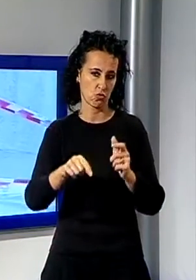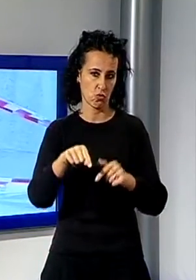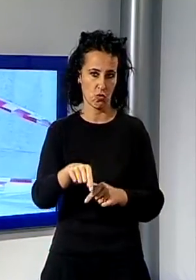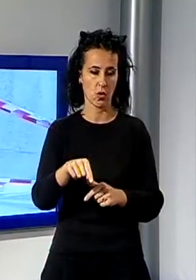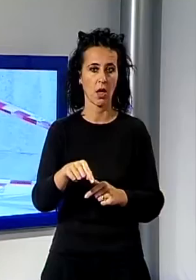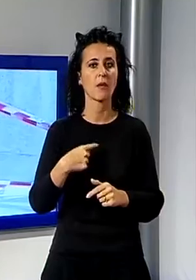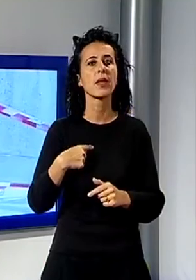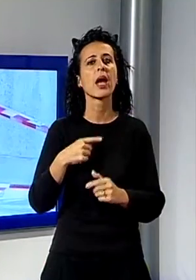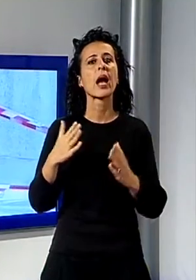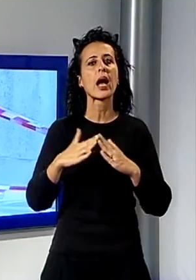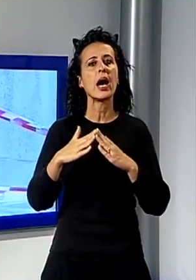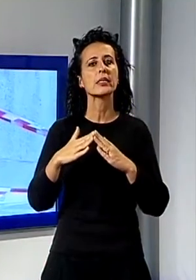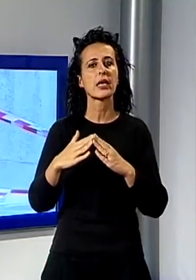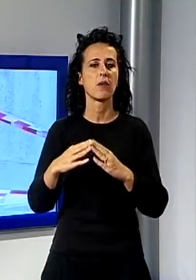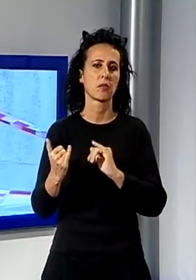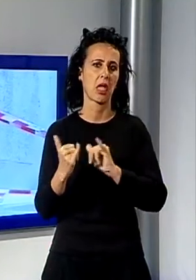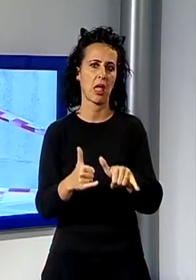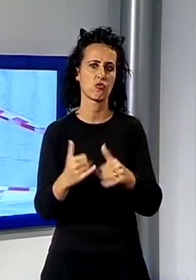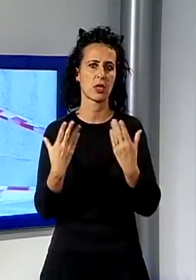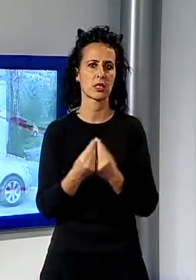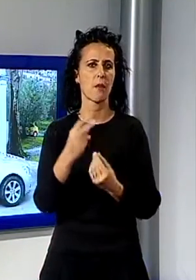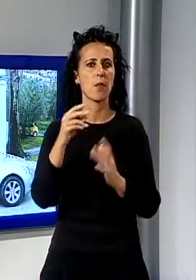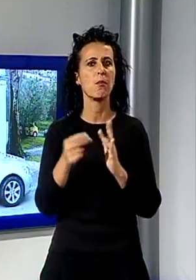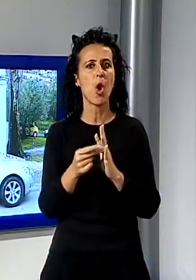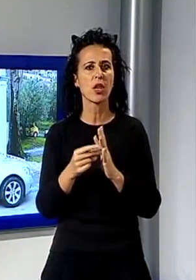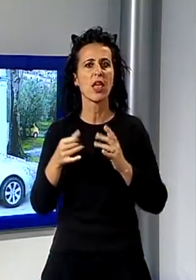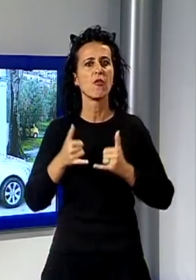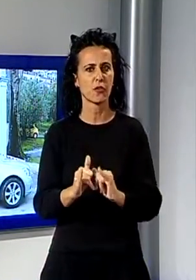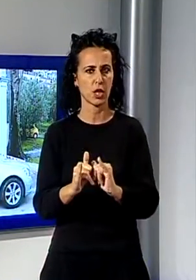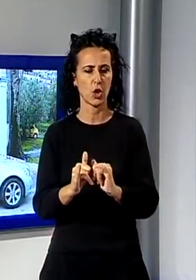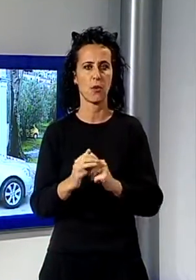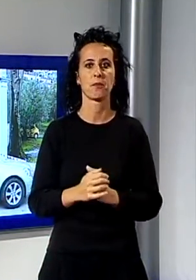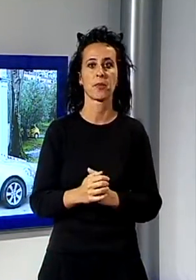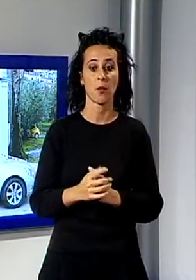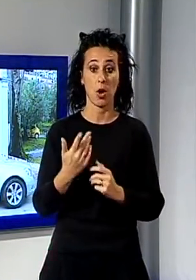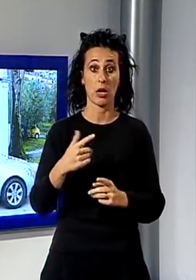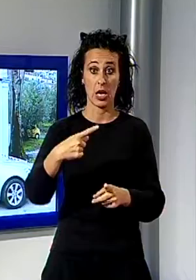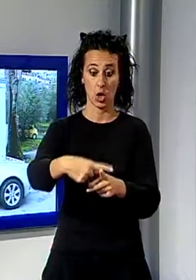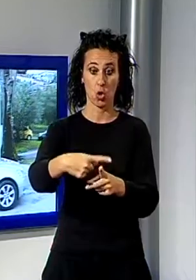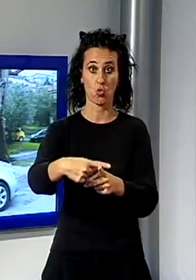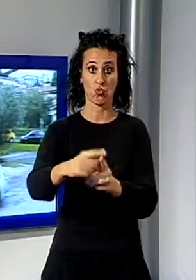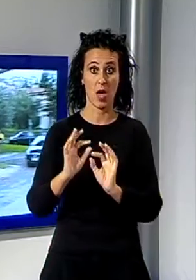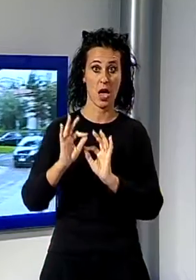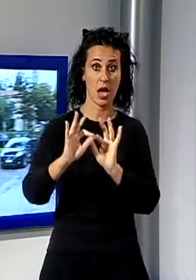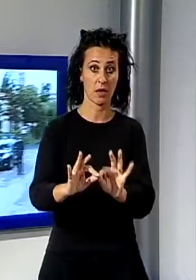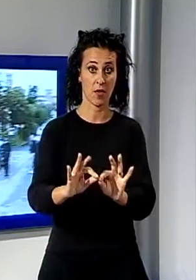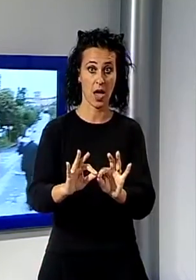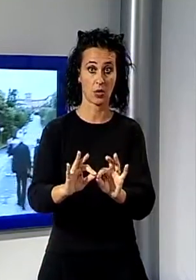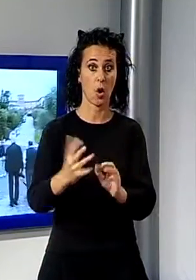golf insieme alla moglie e al figlio. Dopo pochi istanti, arrivato all'incrocio delle quattro strade, ha trovato due vetture a sbarrargli